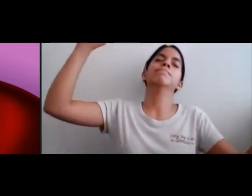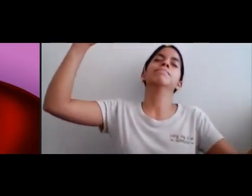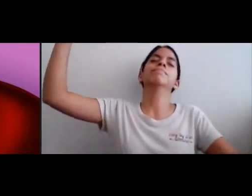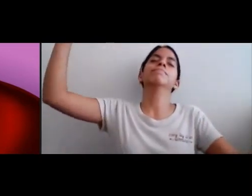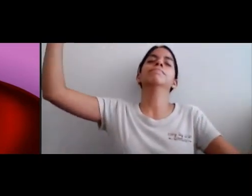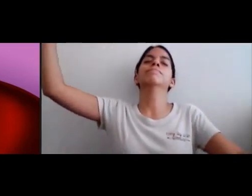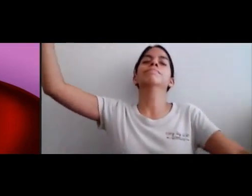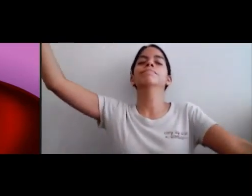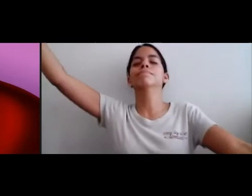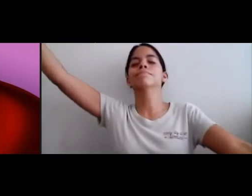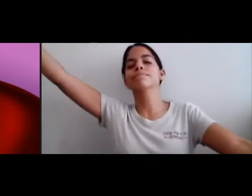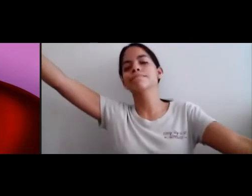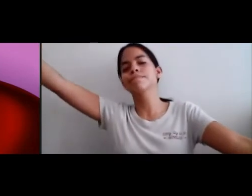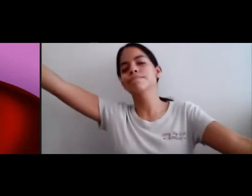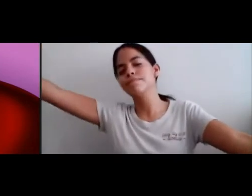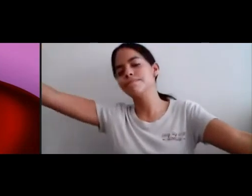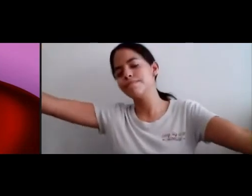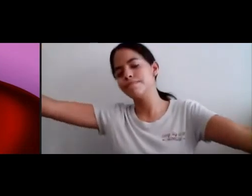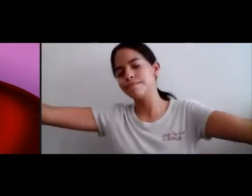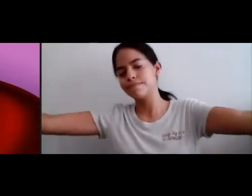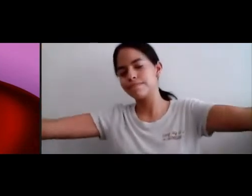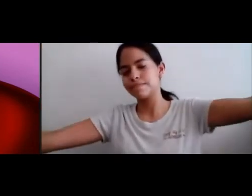Despertando De su profundo Sueño